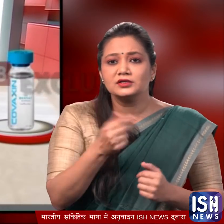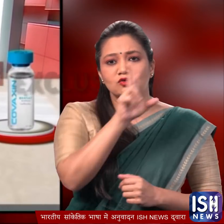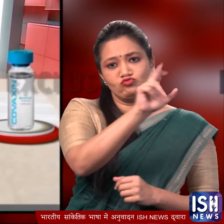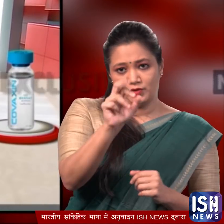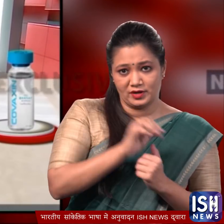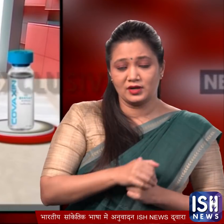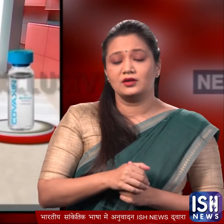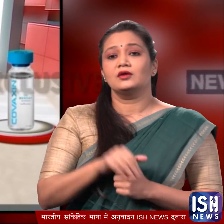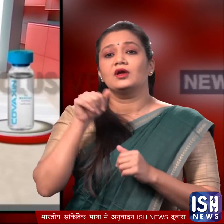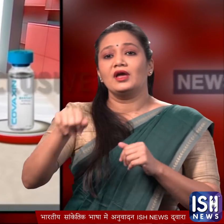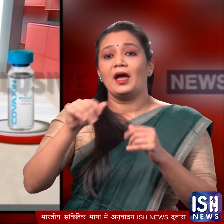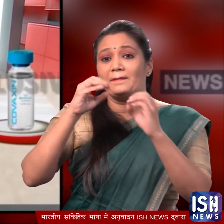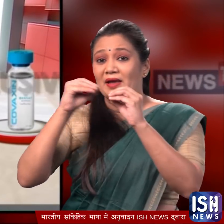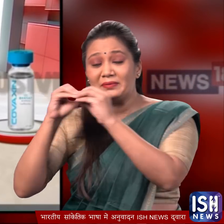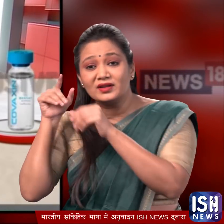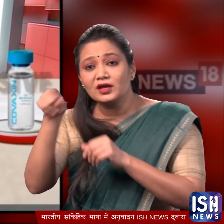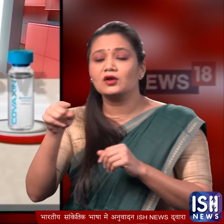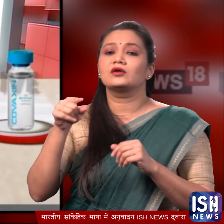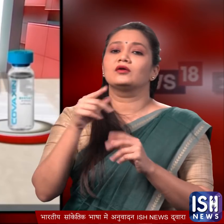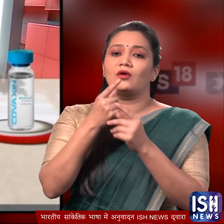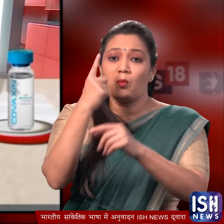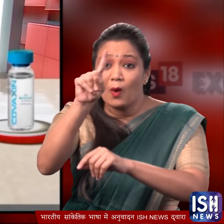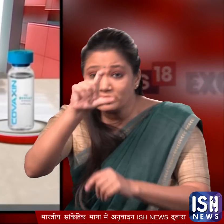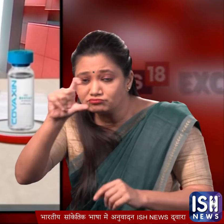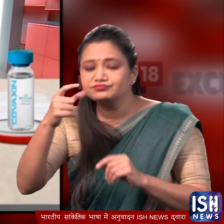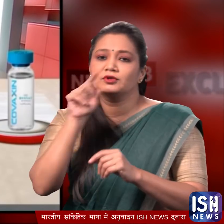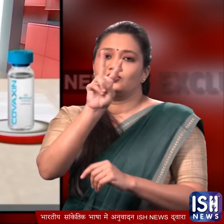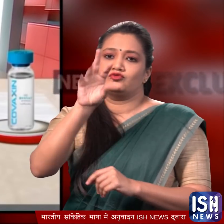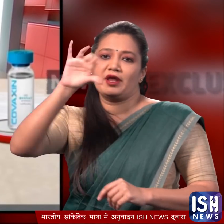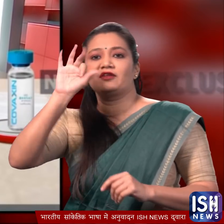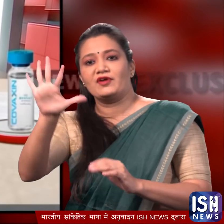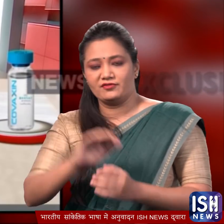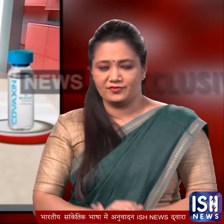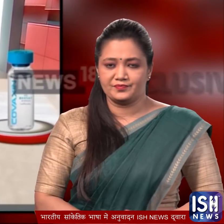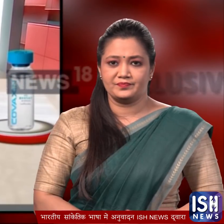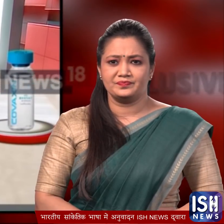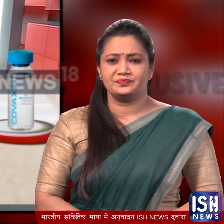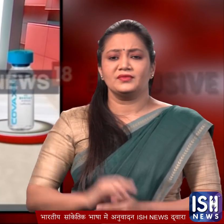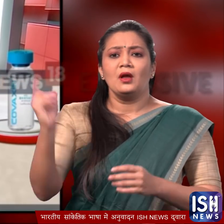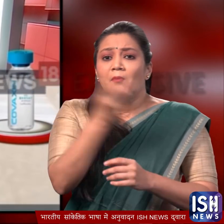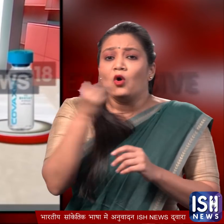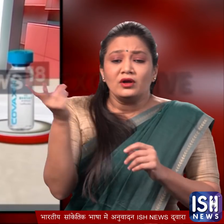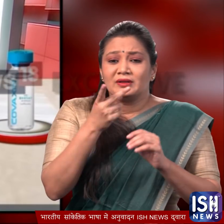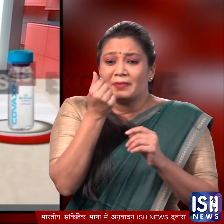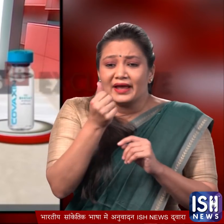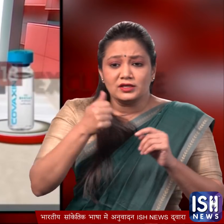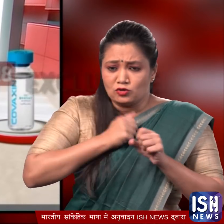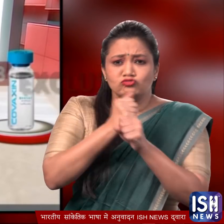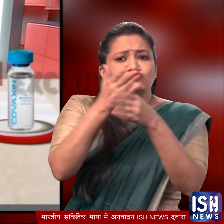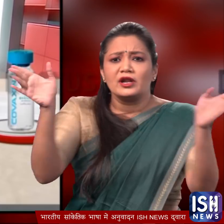डोज की कीमत 200 रुपए है जबकि भारत बायोचेक की कोवैक्सीन का एक डोज 295 रुपए में मिलेगा लेकिन इन कीमतों पर ये दोनों